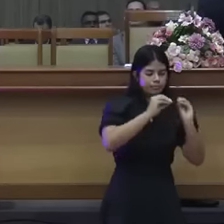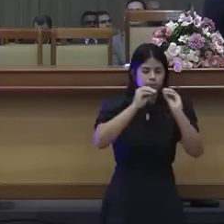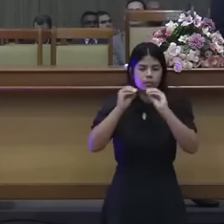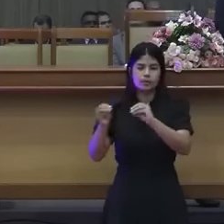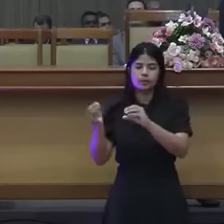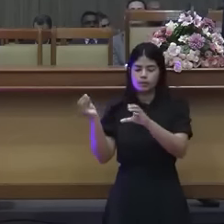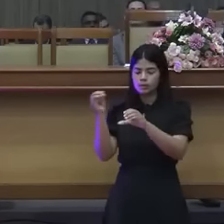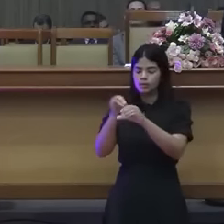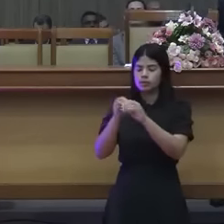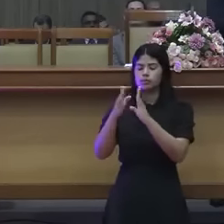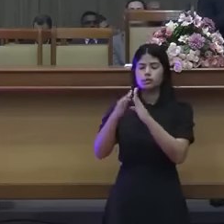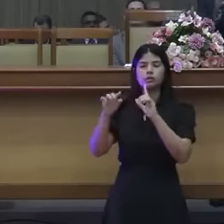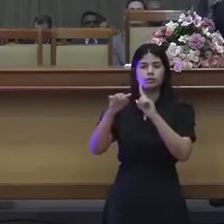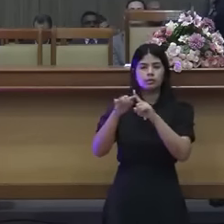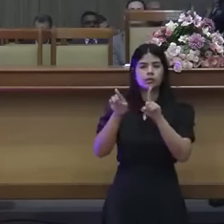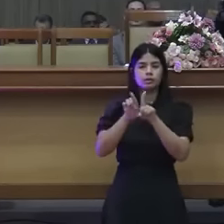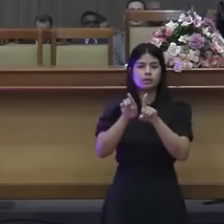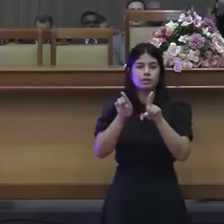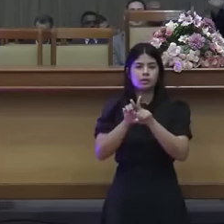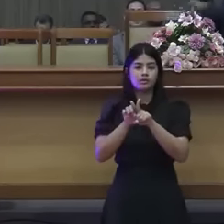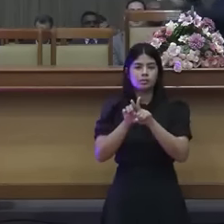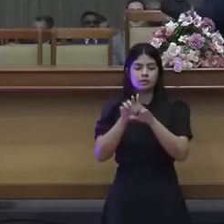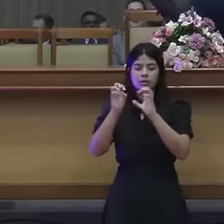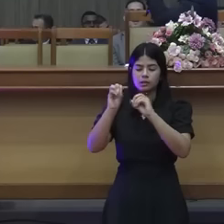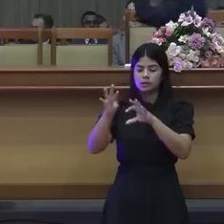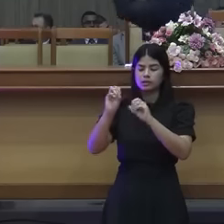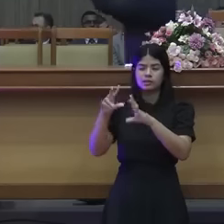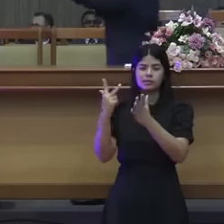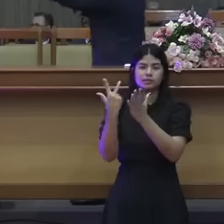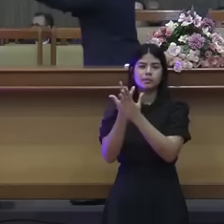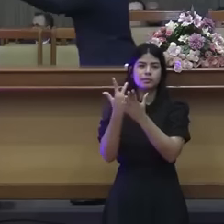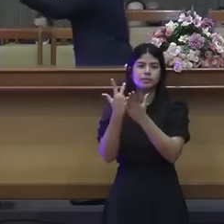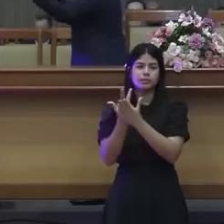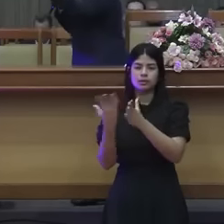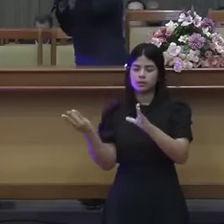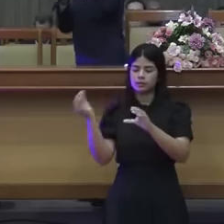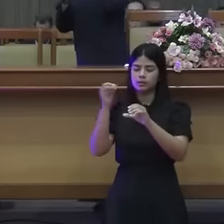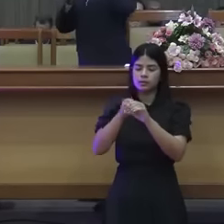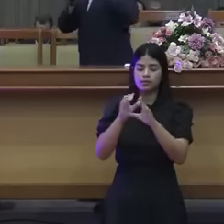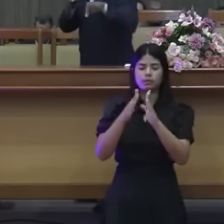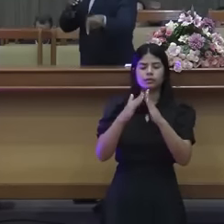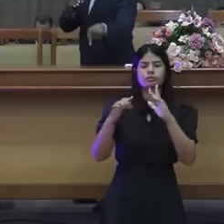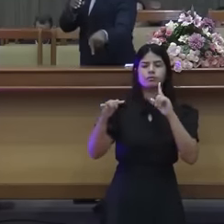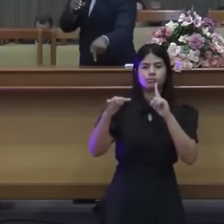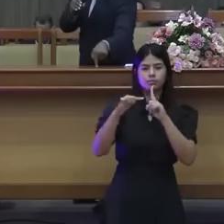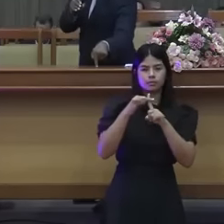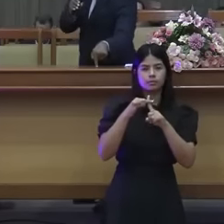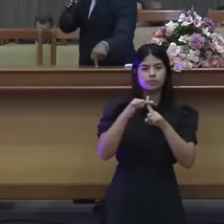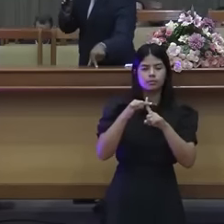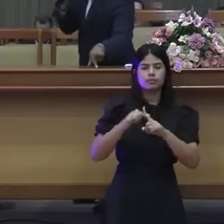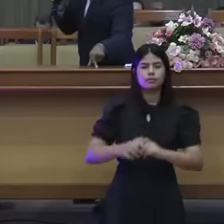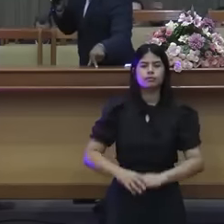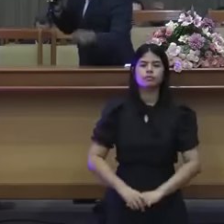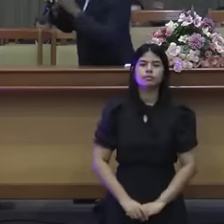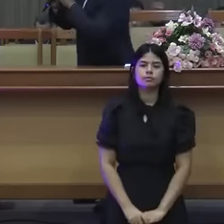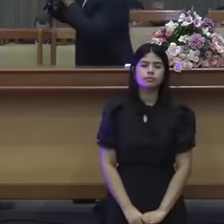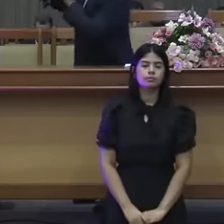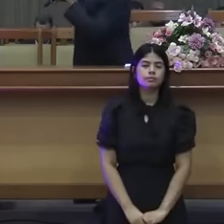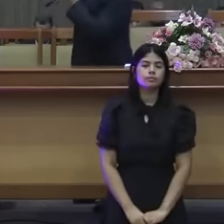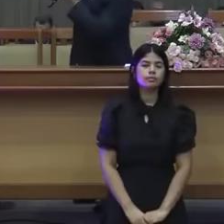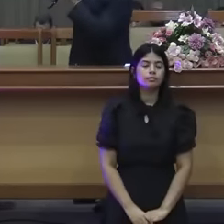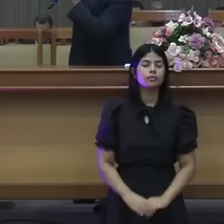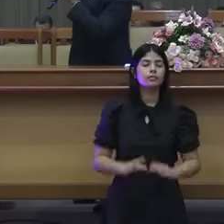tradição de filosofias não cristãs e de padrões mundanos para dentro da própria igreja.